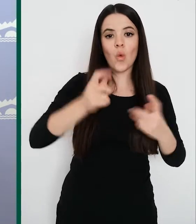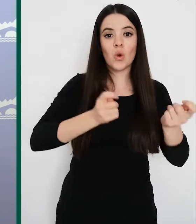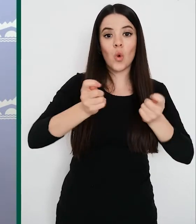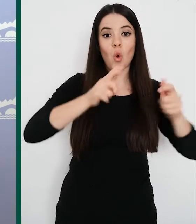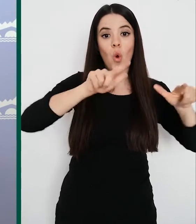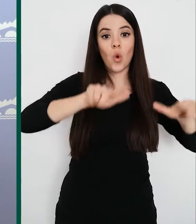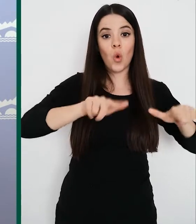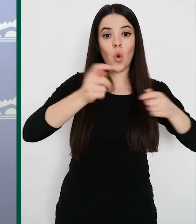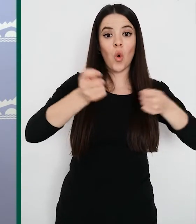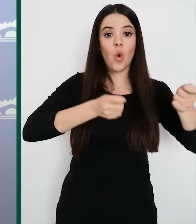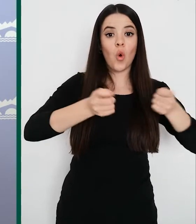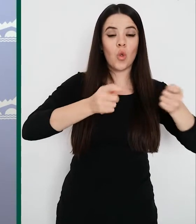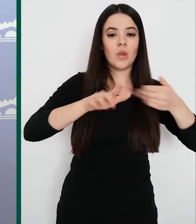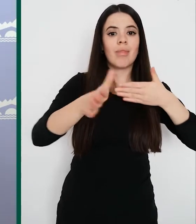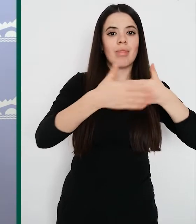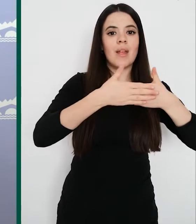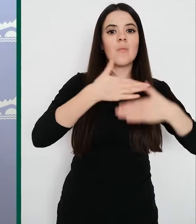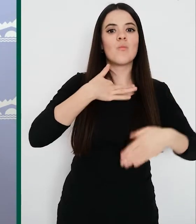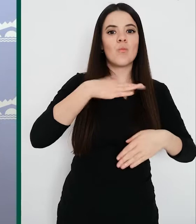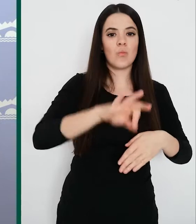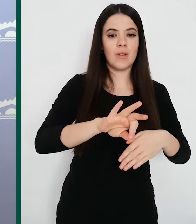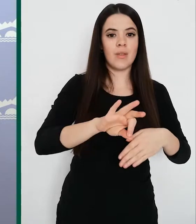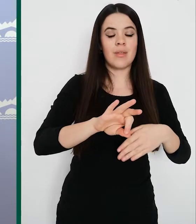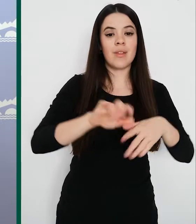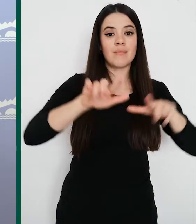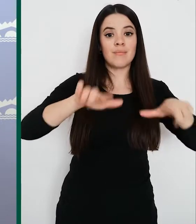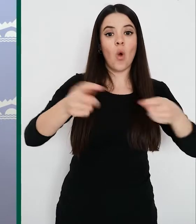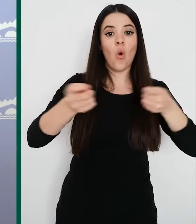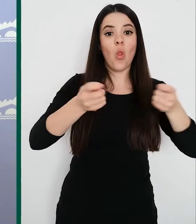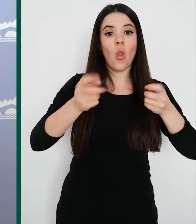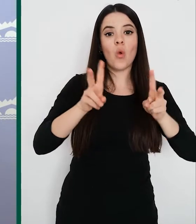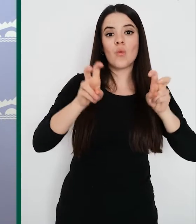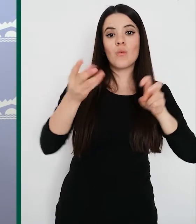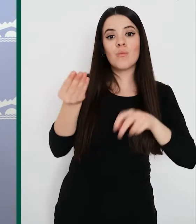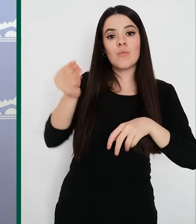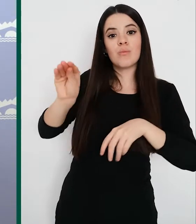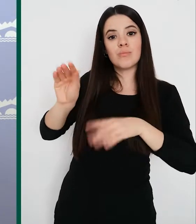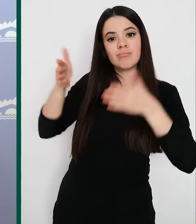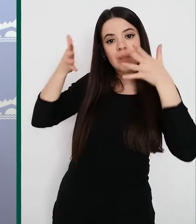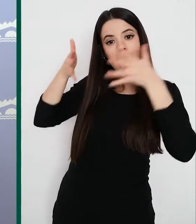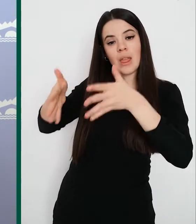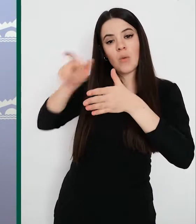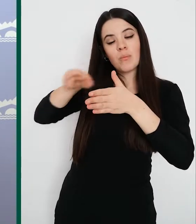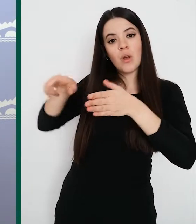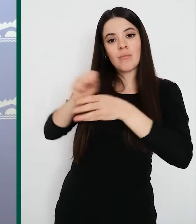se habían incorporado y estaban dedicados a pacientes COVID. En concreto será el control 2A